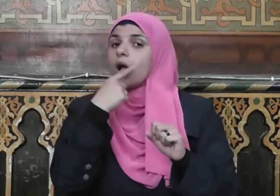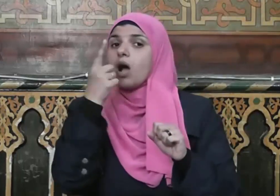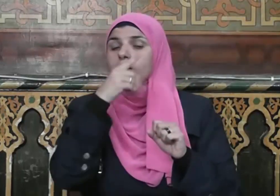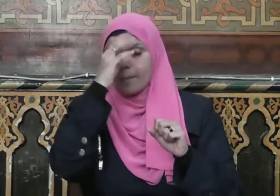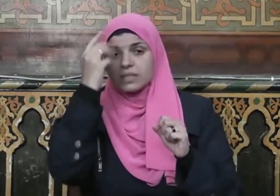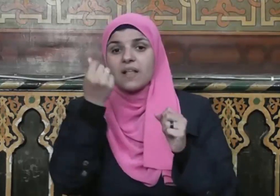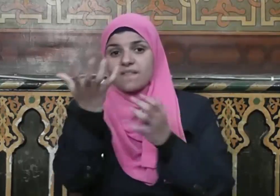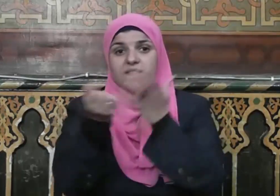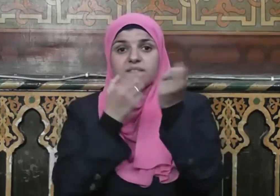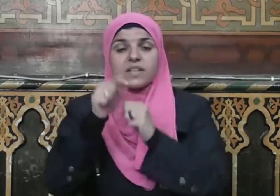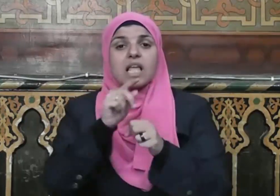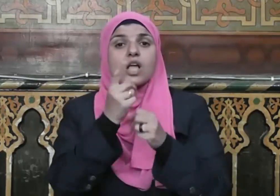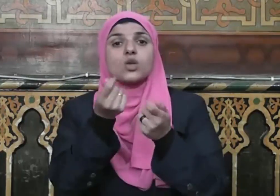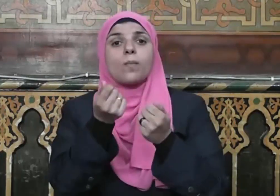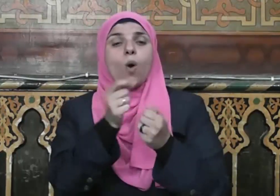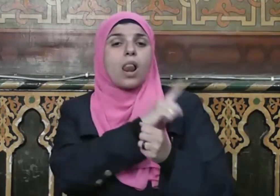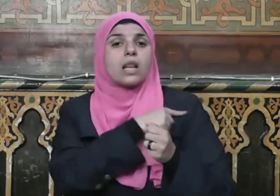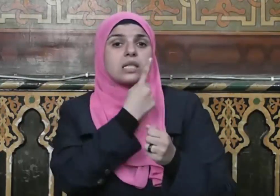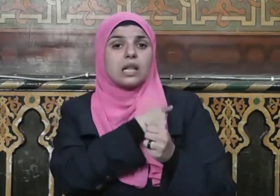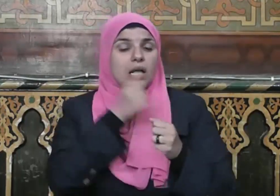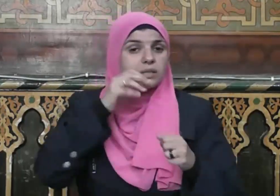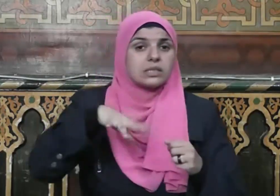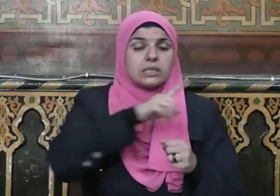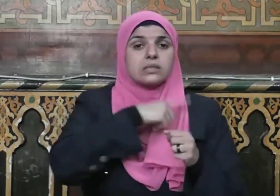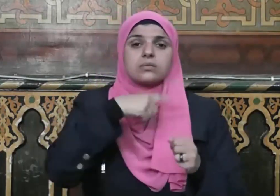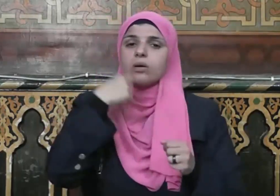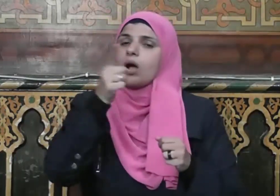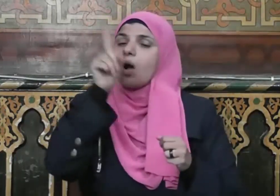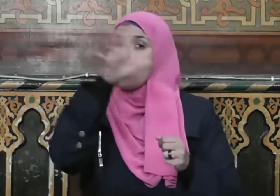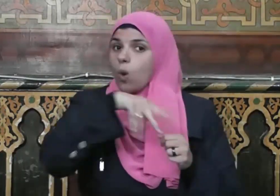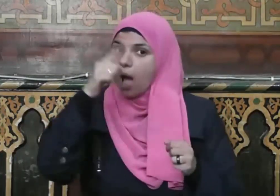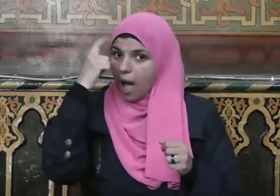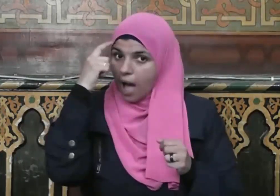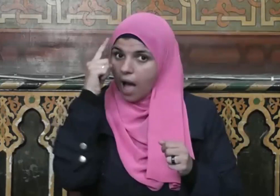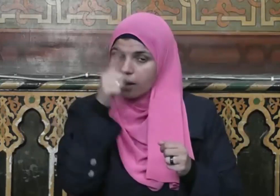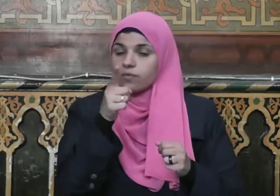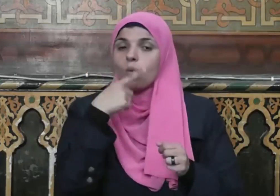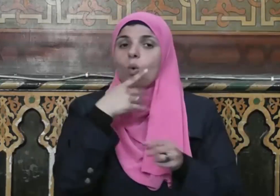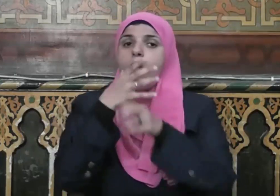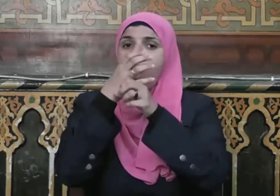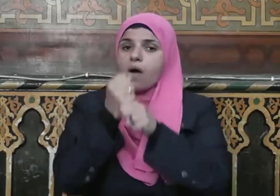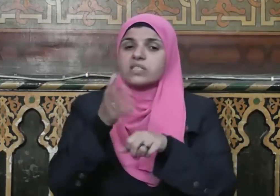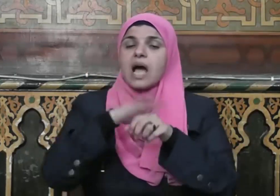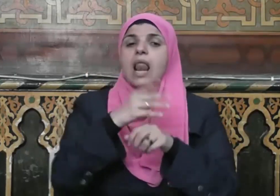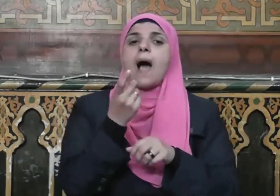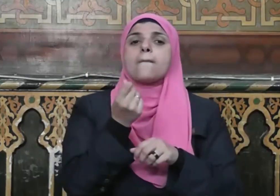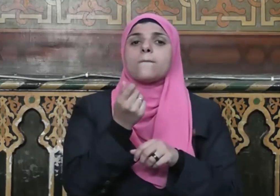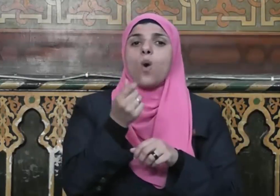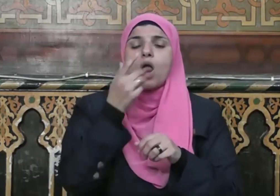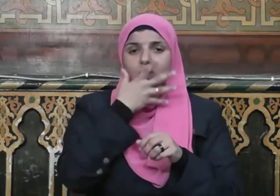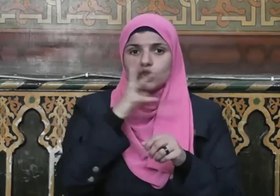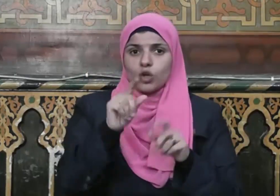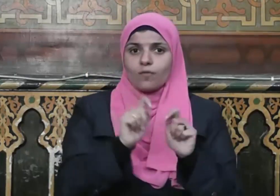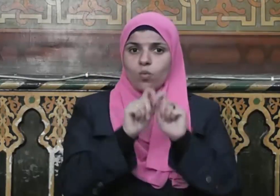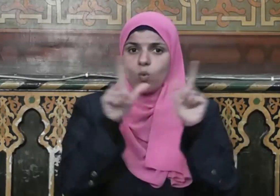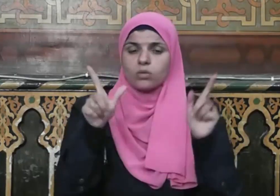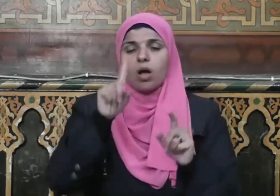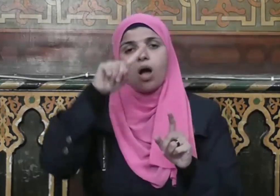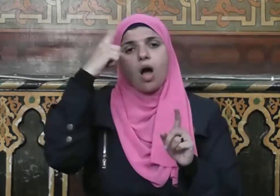لتأكلوا فريقا من أموال الناس بالإثم وأنتم تعلمون وحفاظا على الأموال بوجه عام